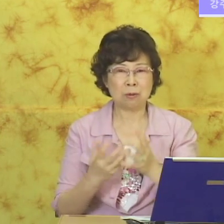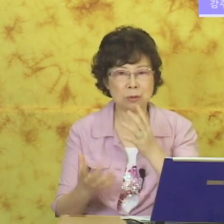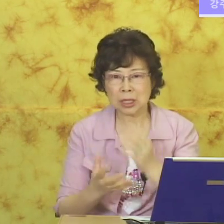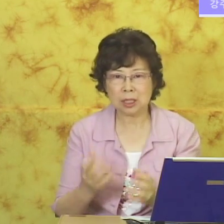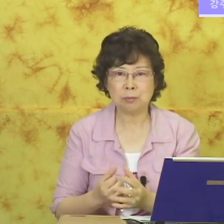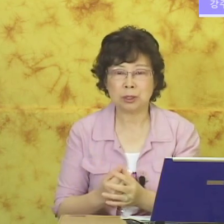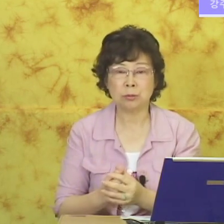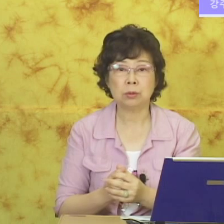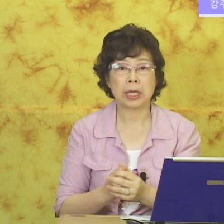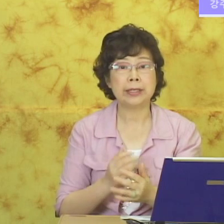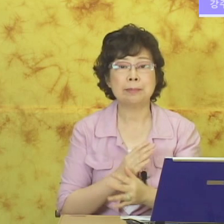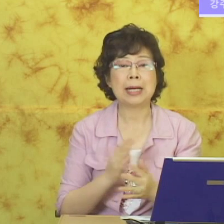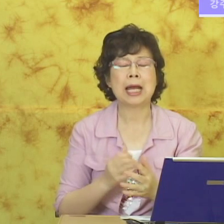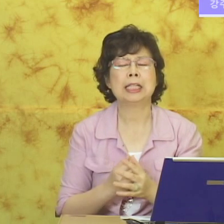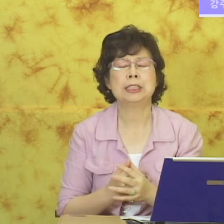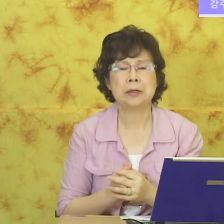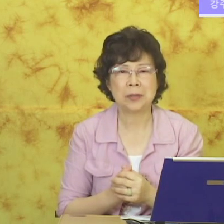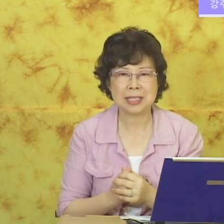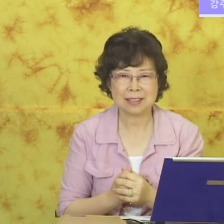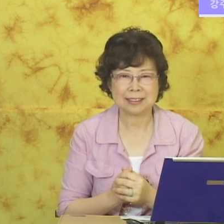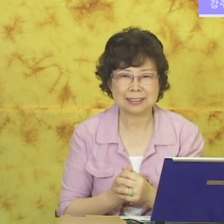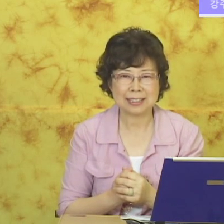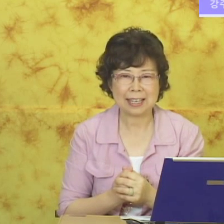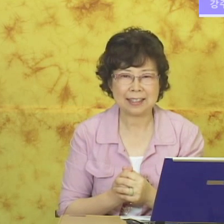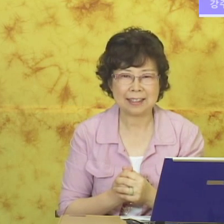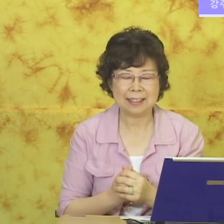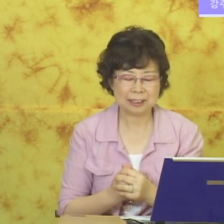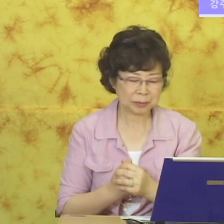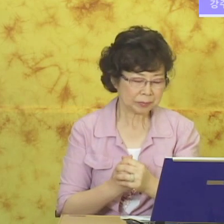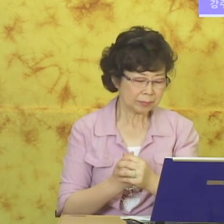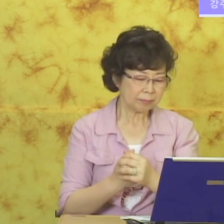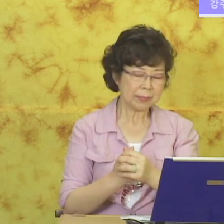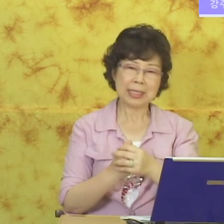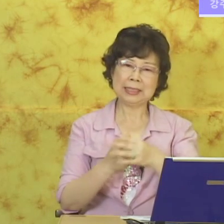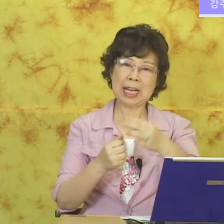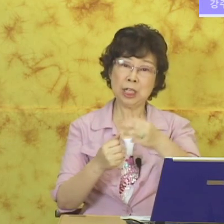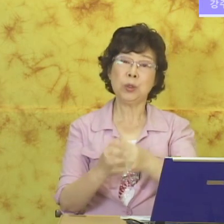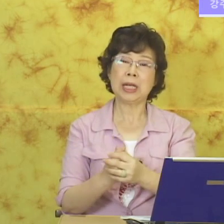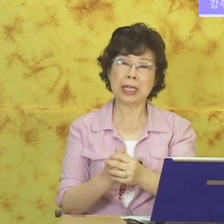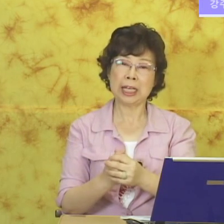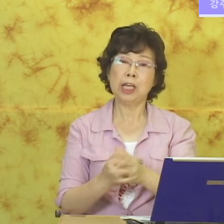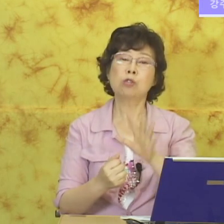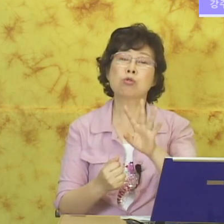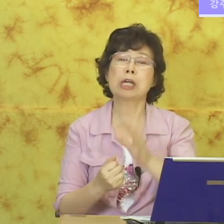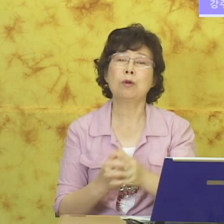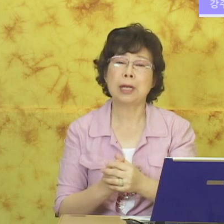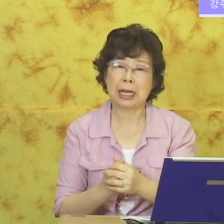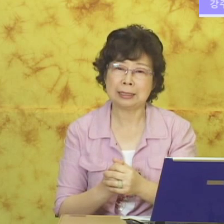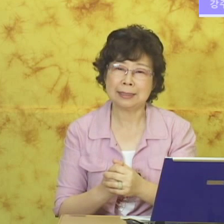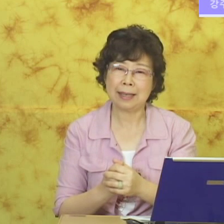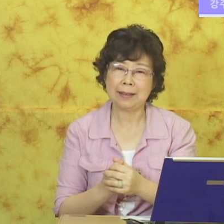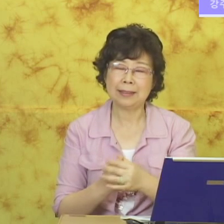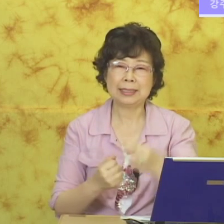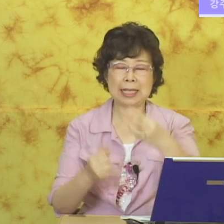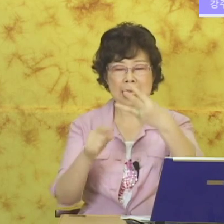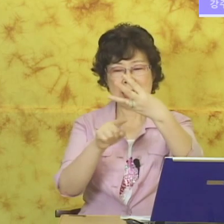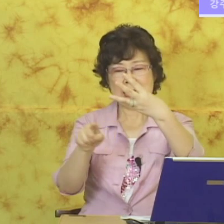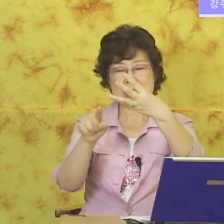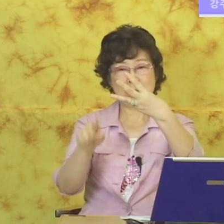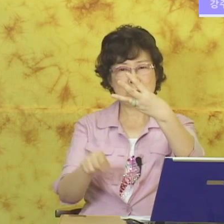우리 뭐 누구가 이거 많이 안 사용해서 그런 거예요. 자 유일하게 숫자로만 하는 거예요. 자 삼